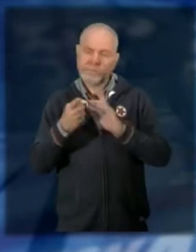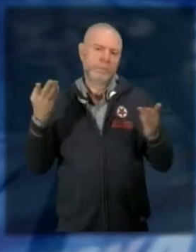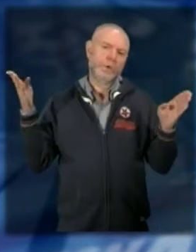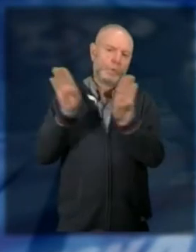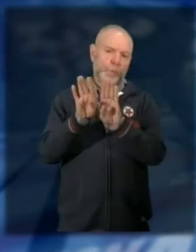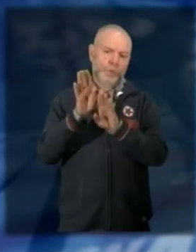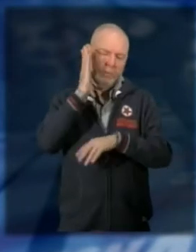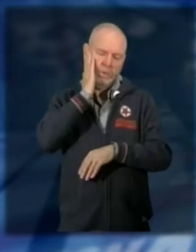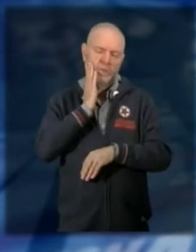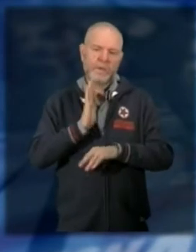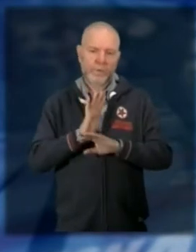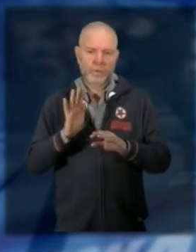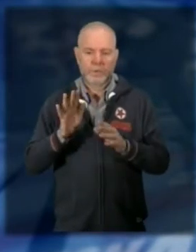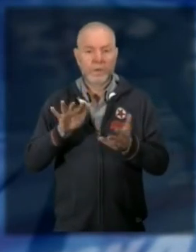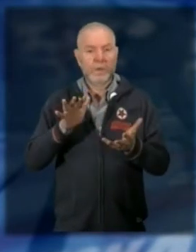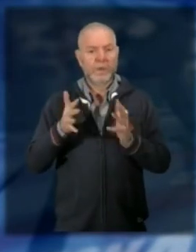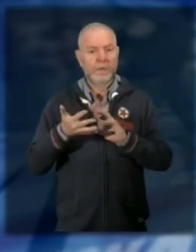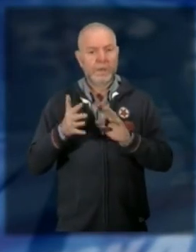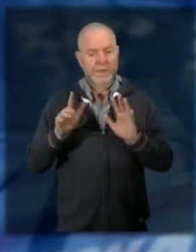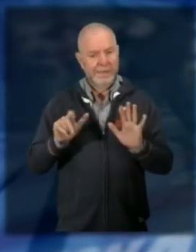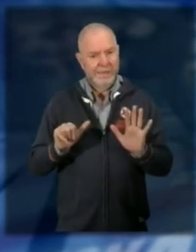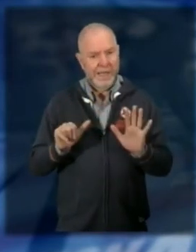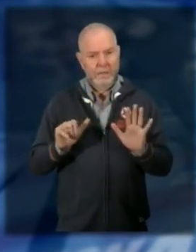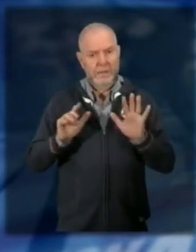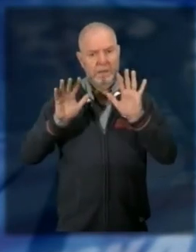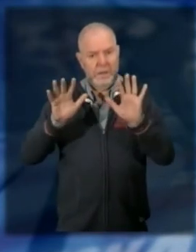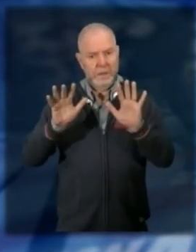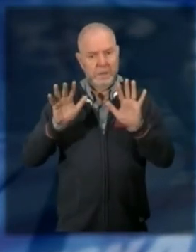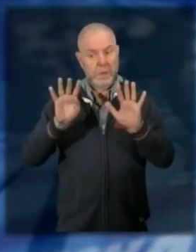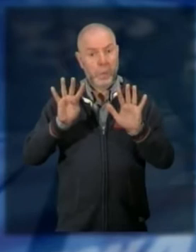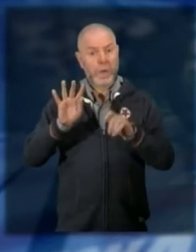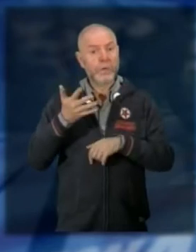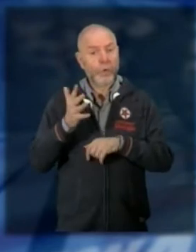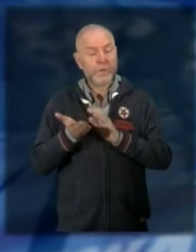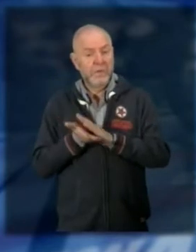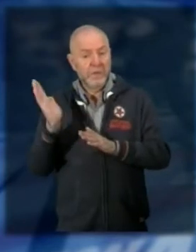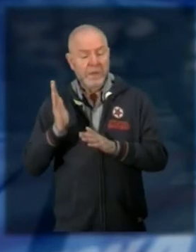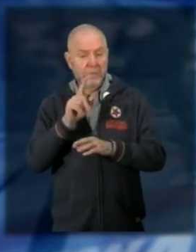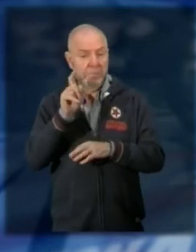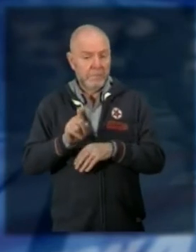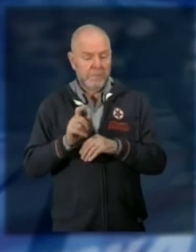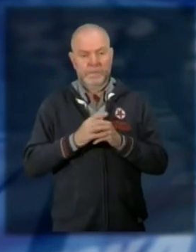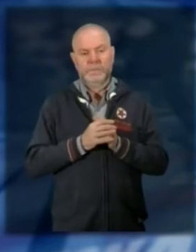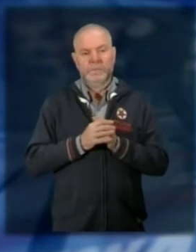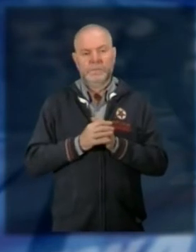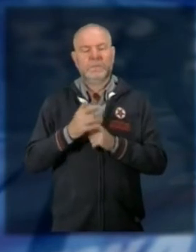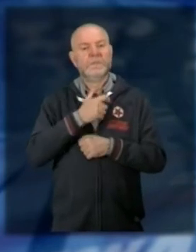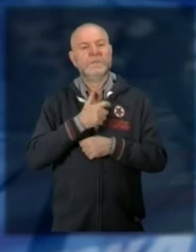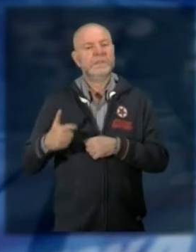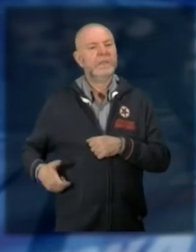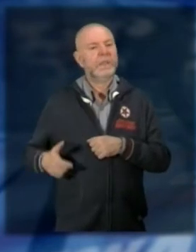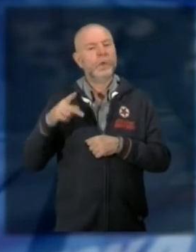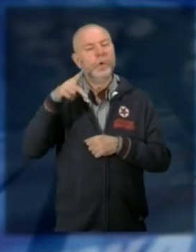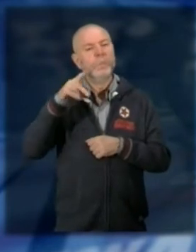inquilini sarebbero poi saliti a 10 anche se ora sembra che 4 siano già stati mandati altrove il sindaco Pizzi